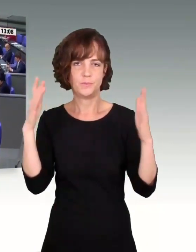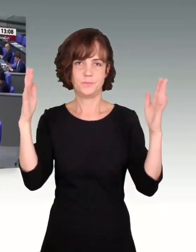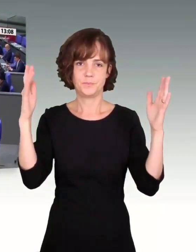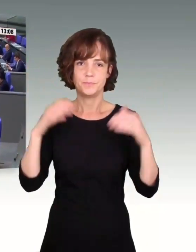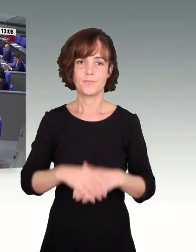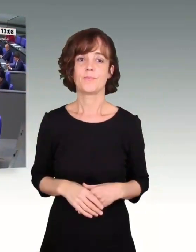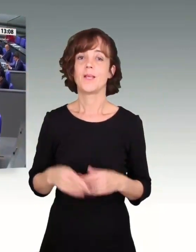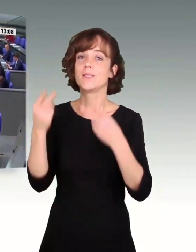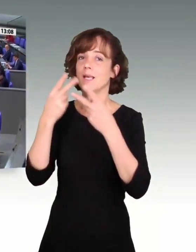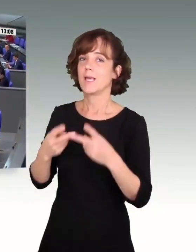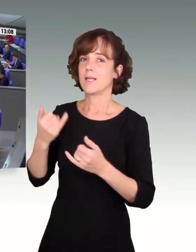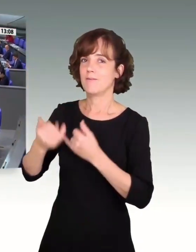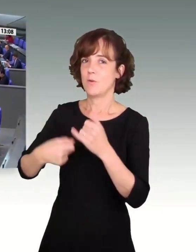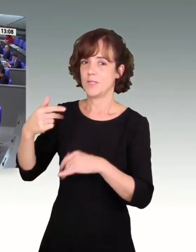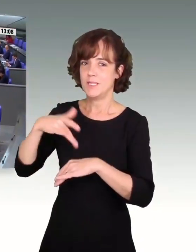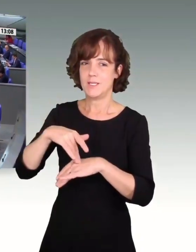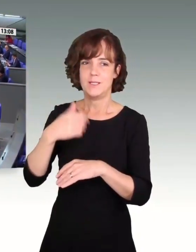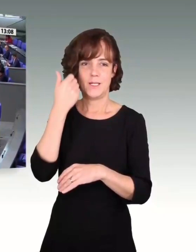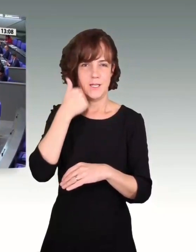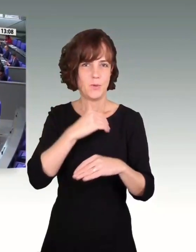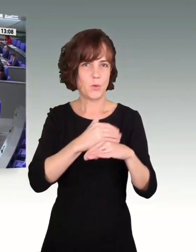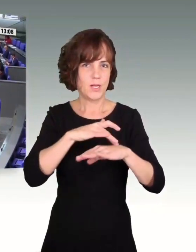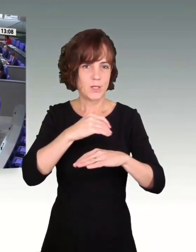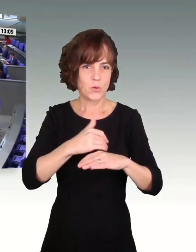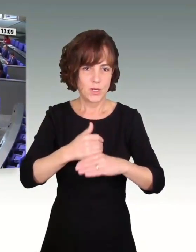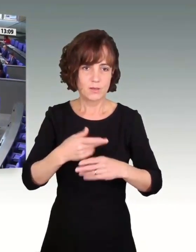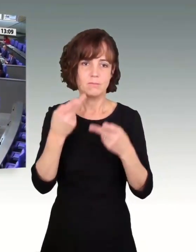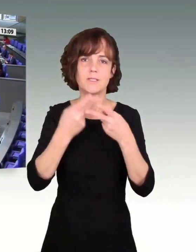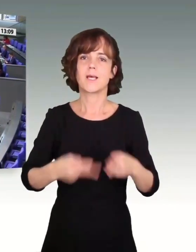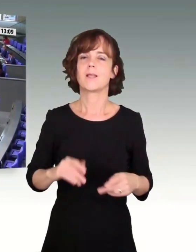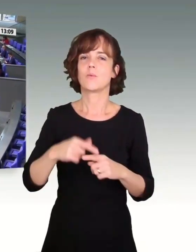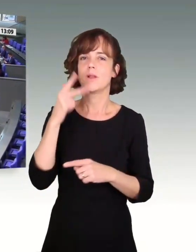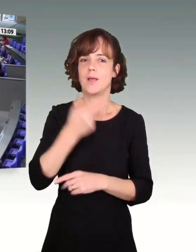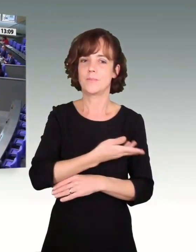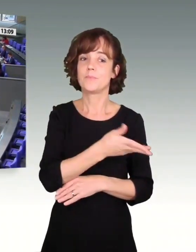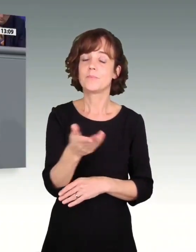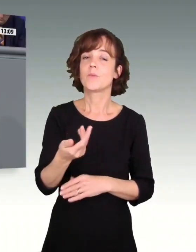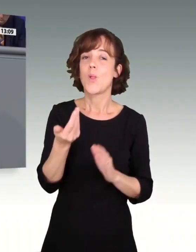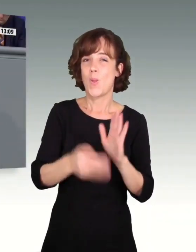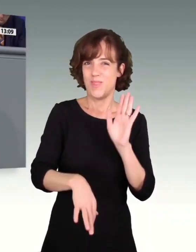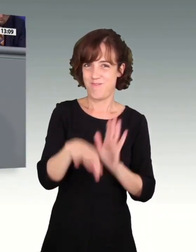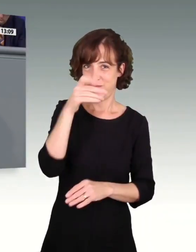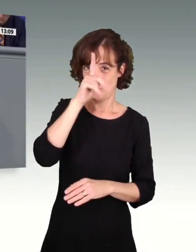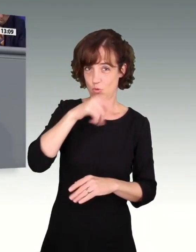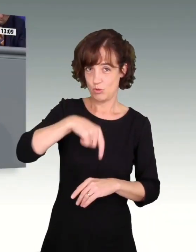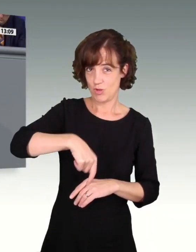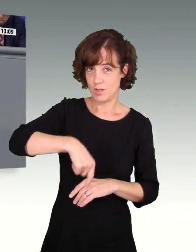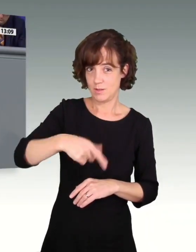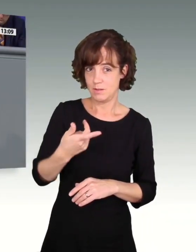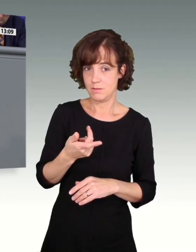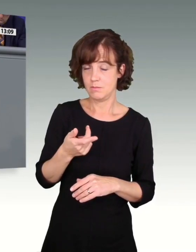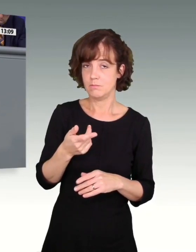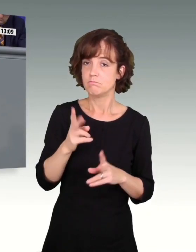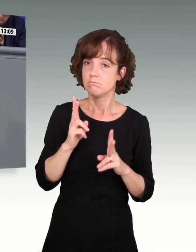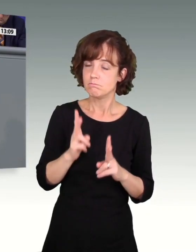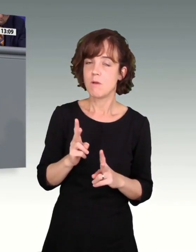Sehr geehrte Frau Präsidentin! Meine lieben Kolleginnen und Kollegen! Meine sehr geehrten Damen und Herren! Die Lohnfindung in Deutschland ist immer